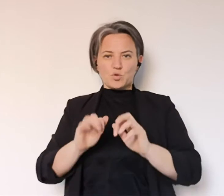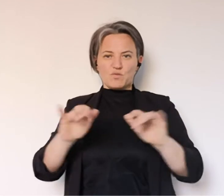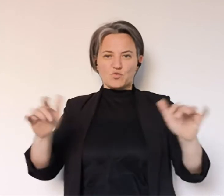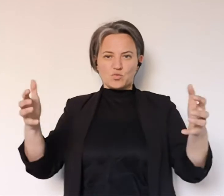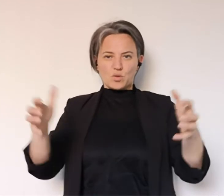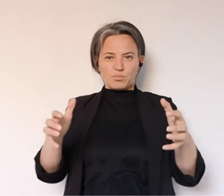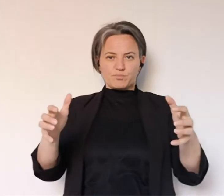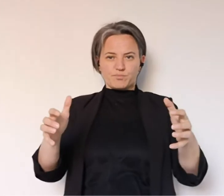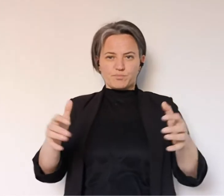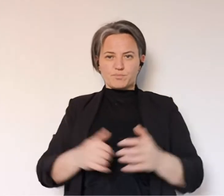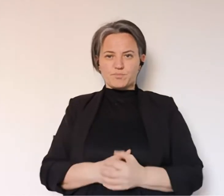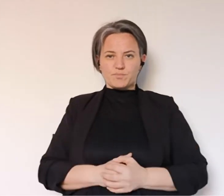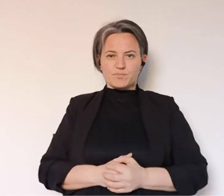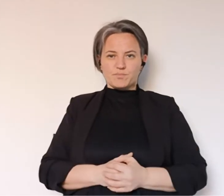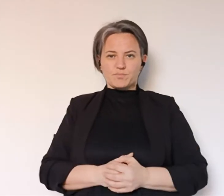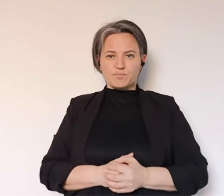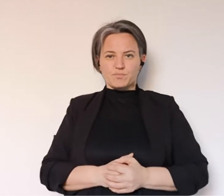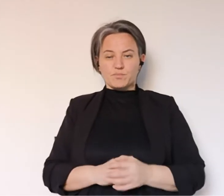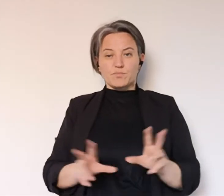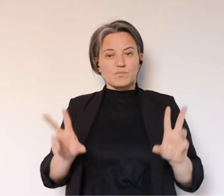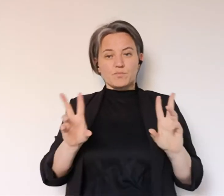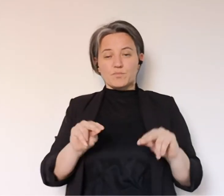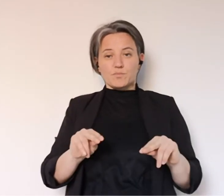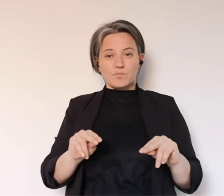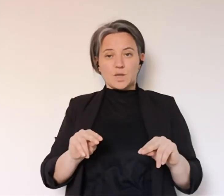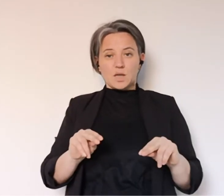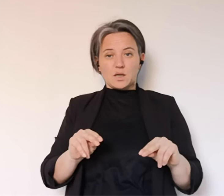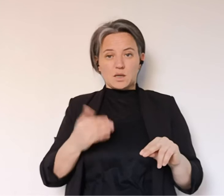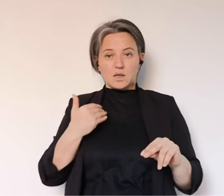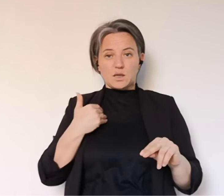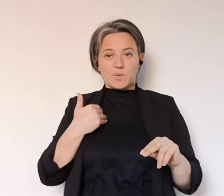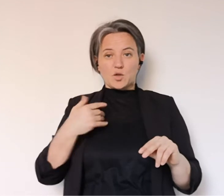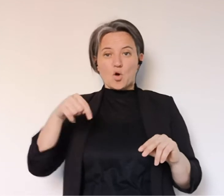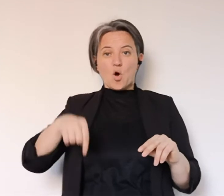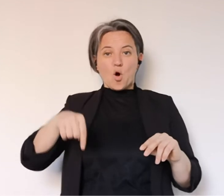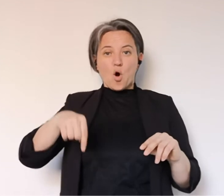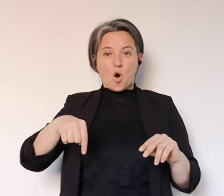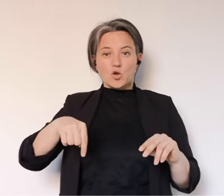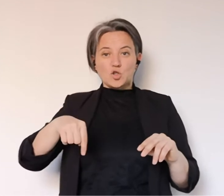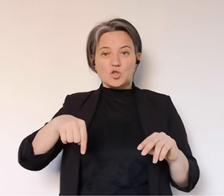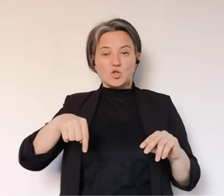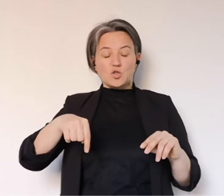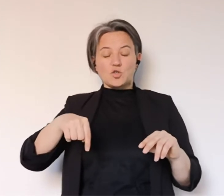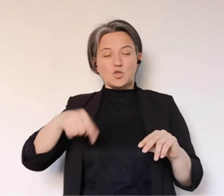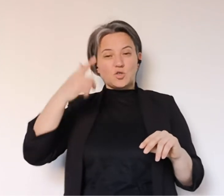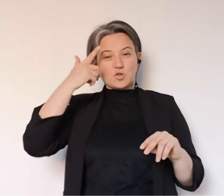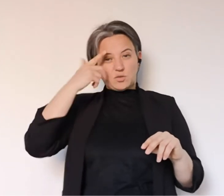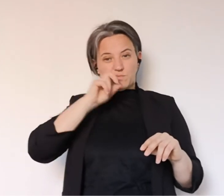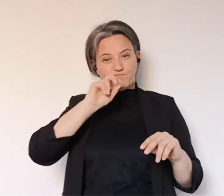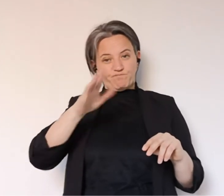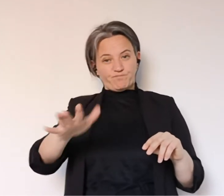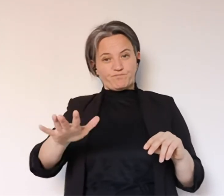è notevolmente ridimensionato in termini di diffusione. Insisto, così come sto facendo con